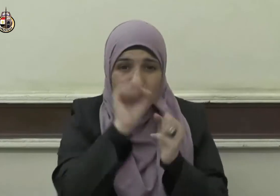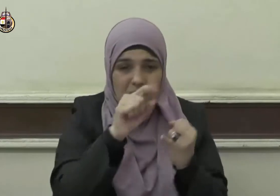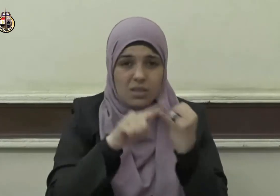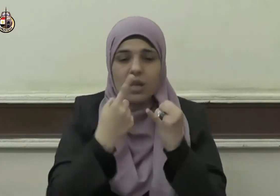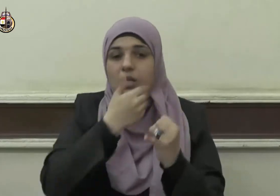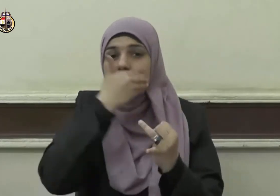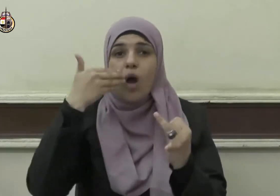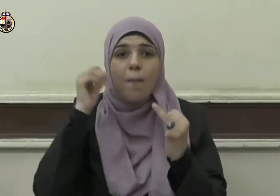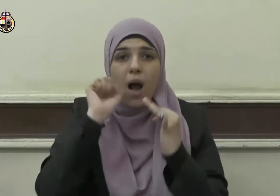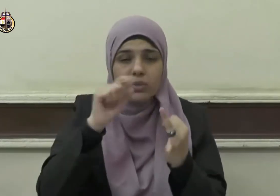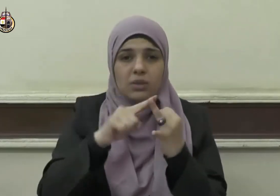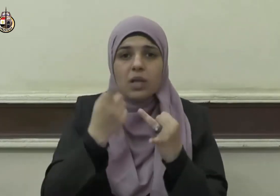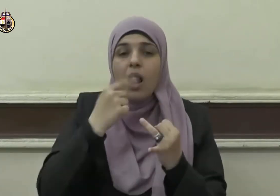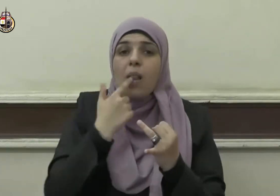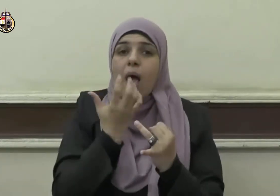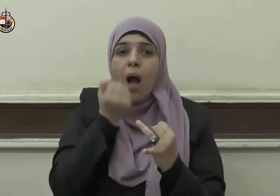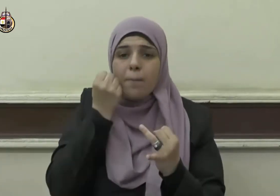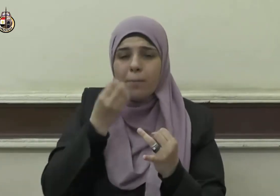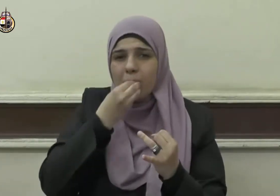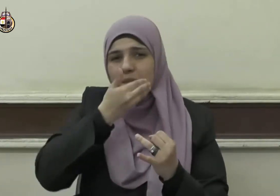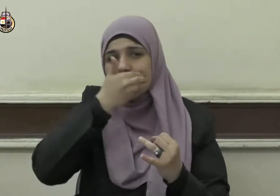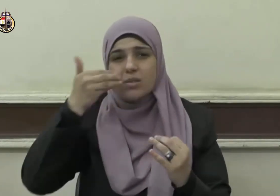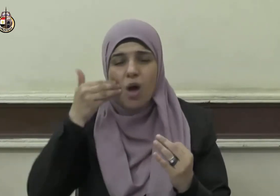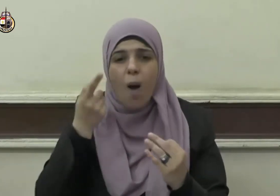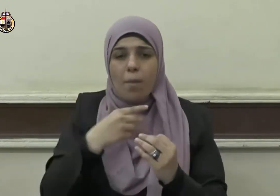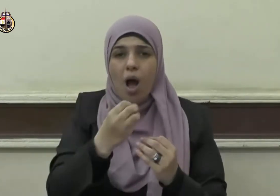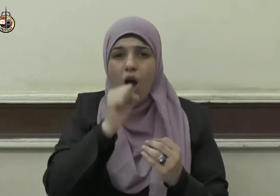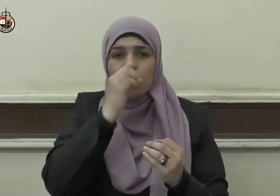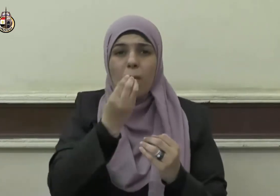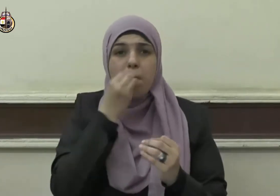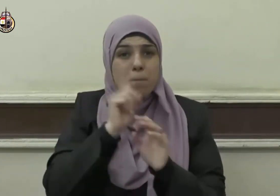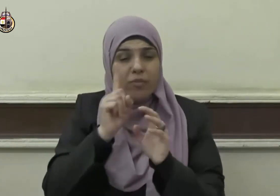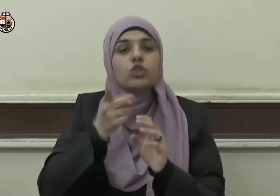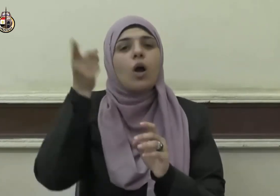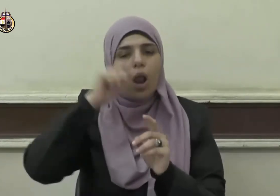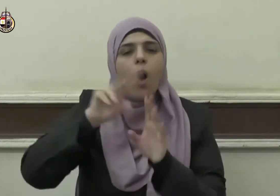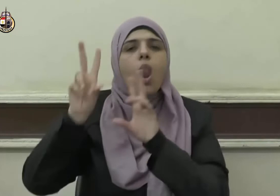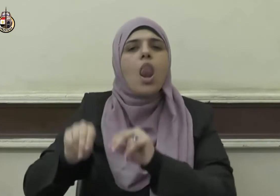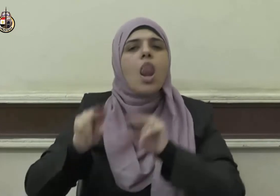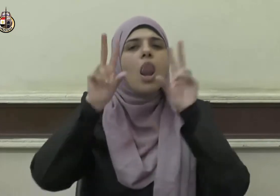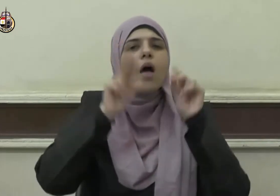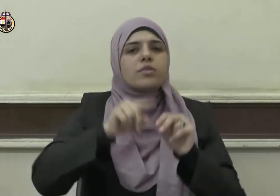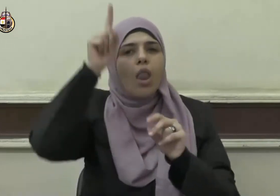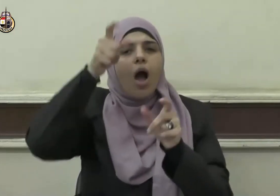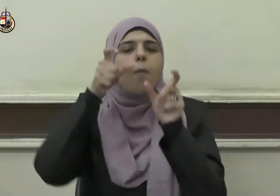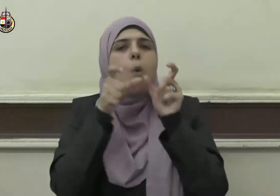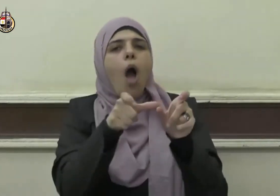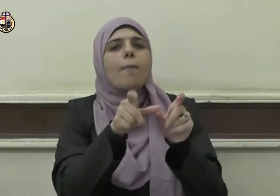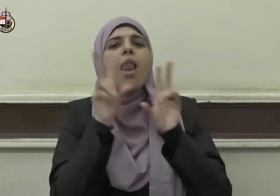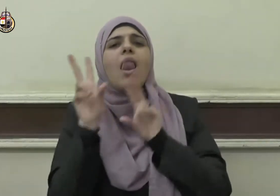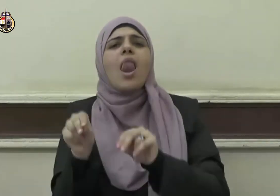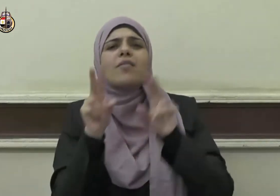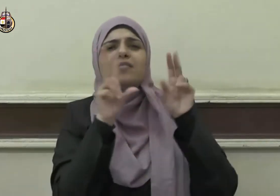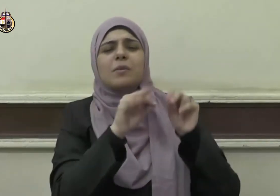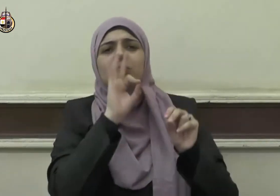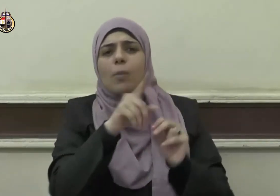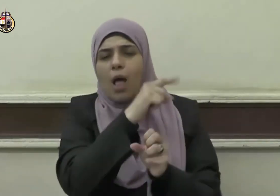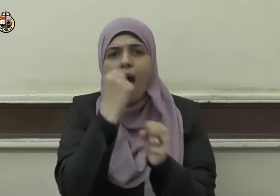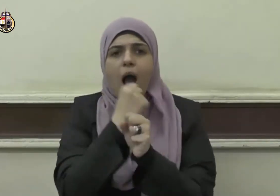وإمساكك على الطعام والشراب هو هو من يراقب وفاءك بحق